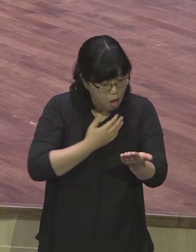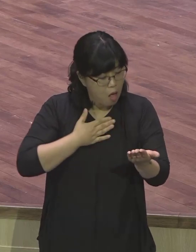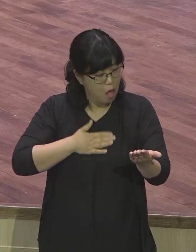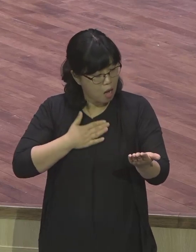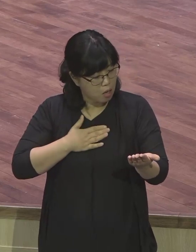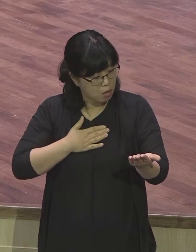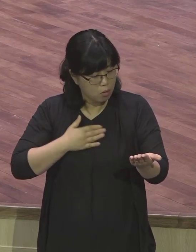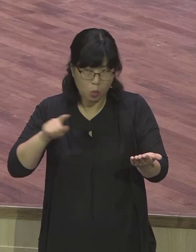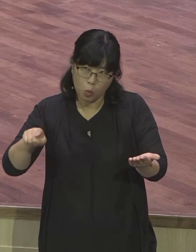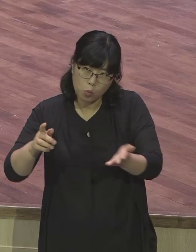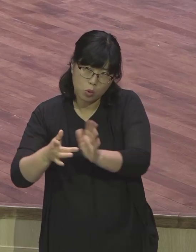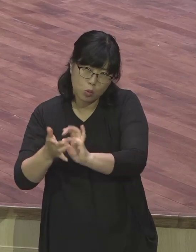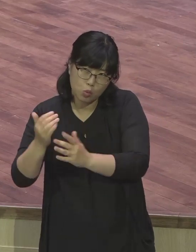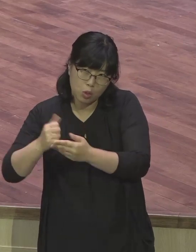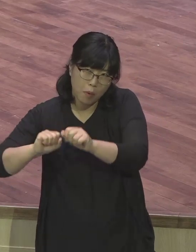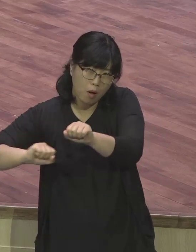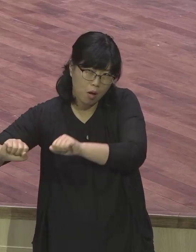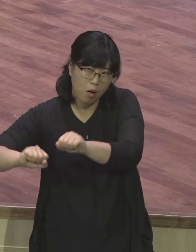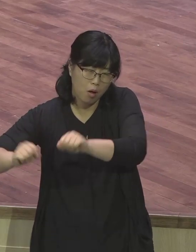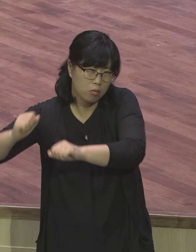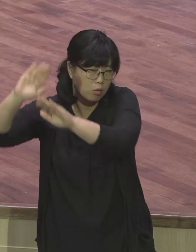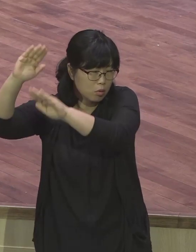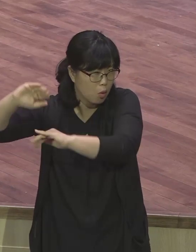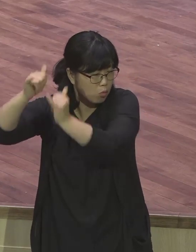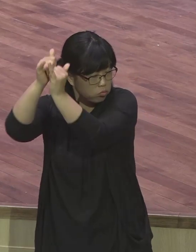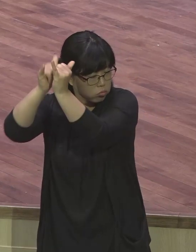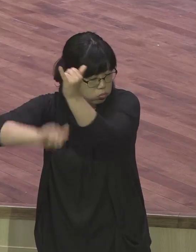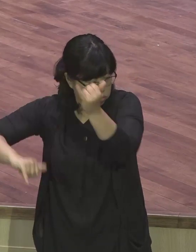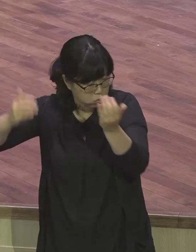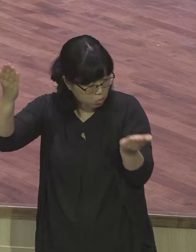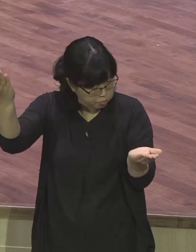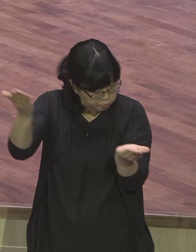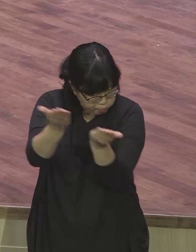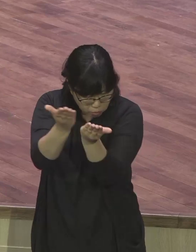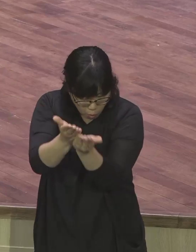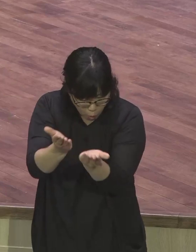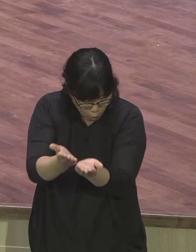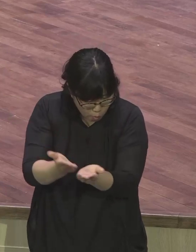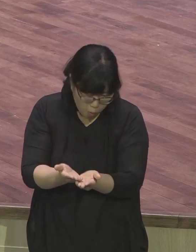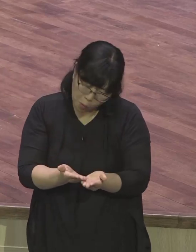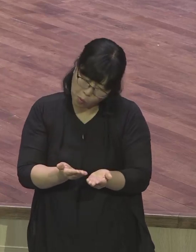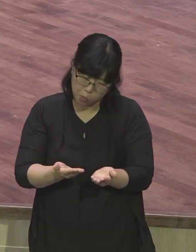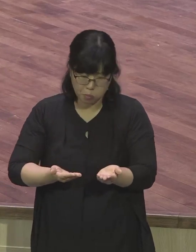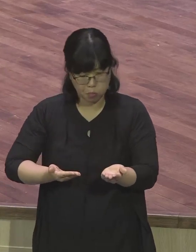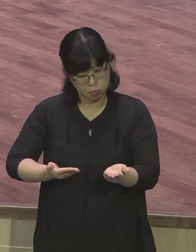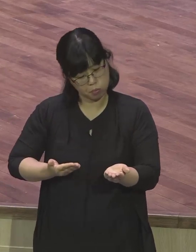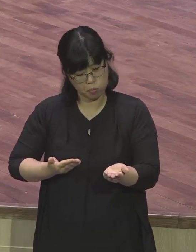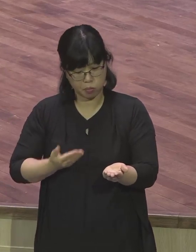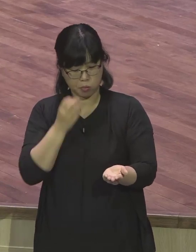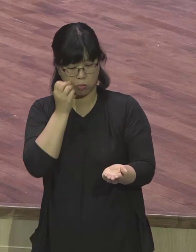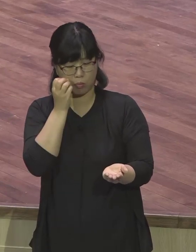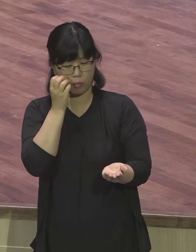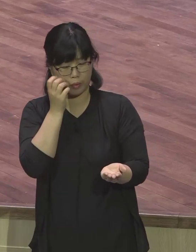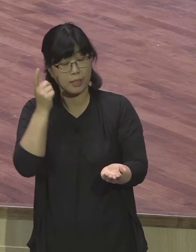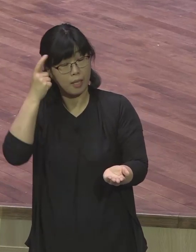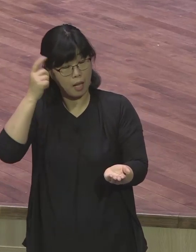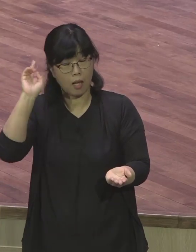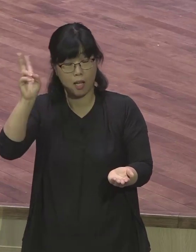것입니다 또한 예수님의 제자들이 마가다라빵 속에서 성경 세례를 받고 그 속에서